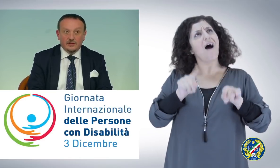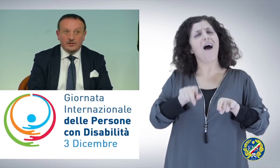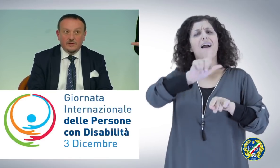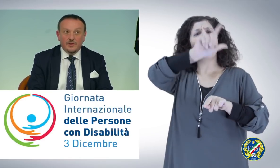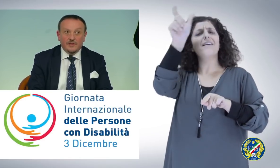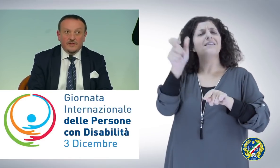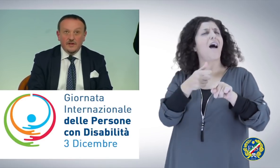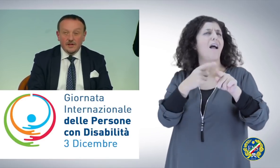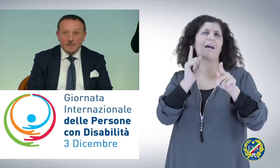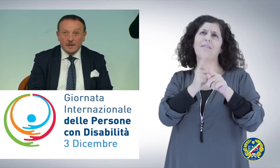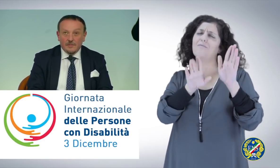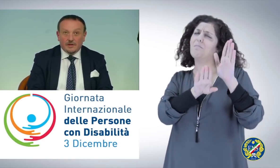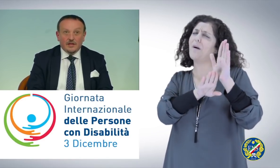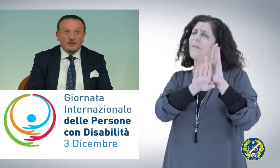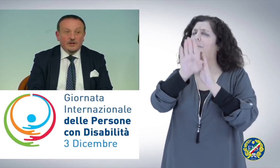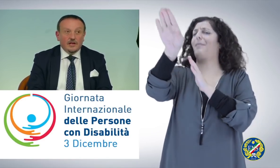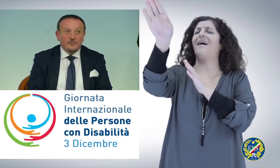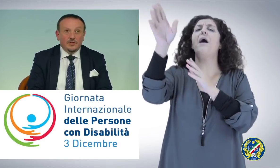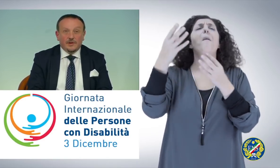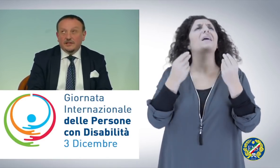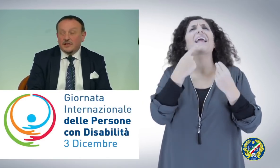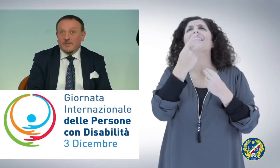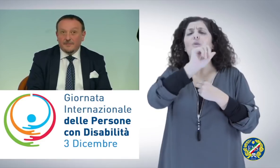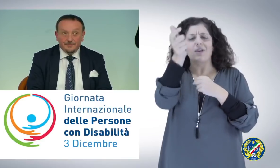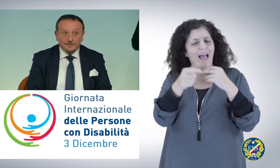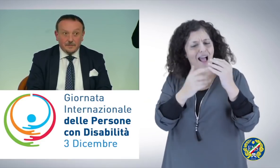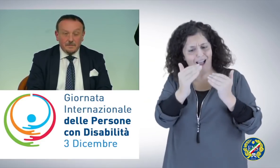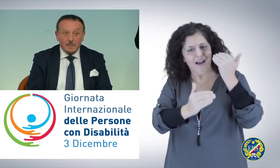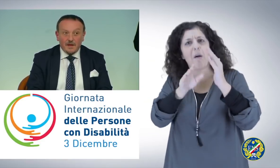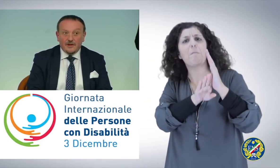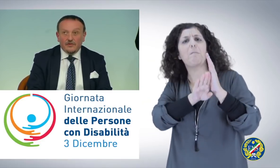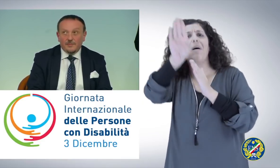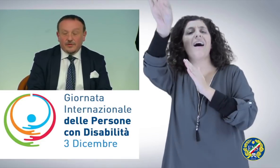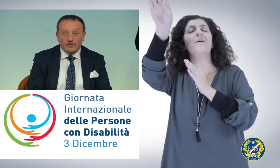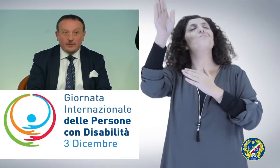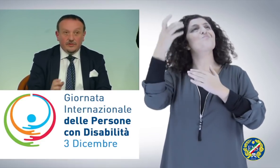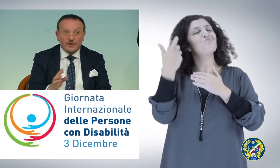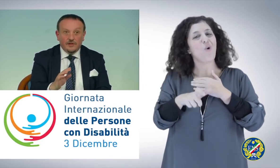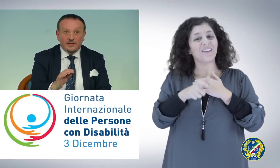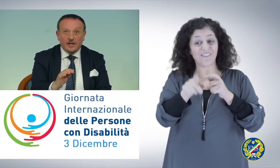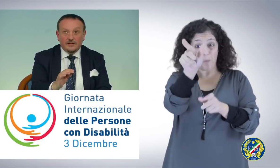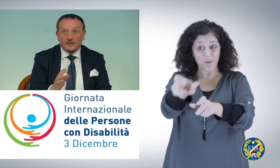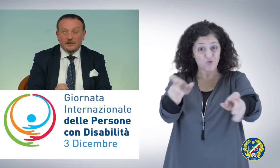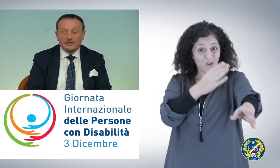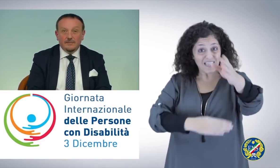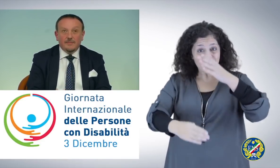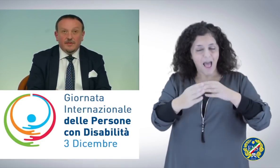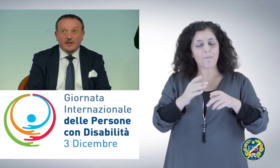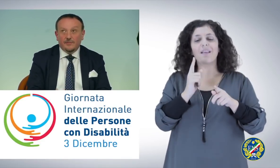crescita del Paese? Perché credo che il cambio di paradigma verso le persone con disabilità debba passare